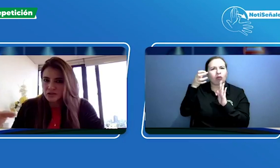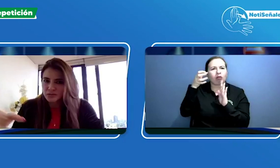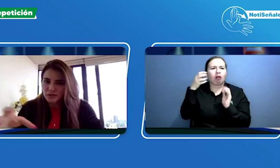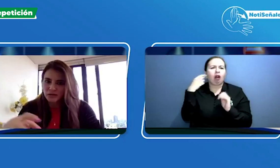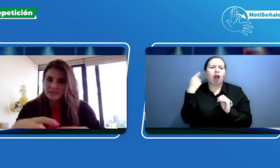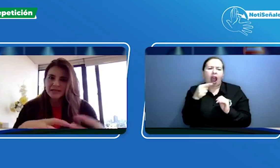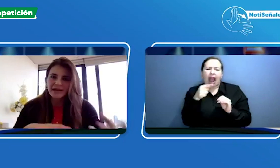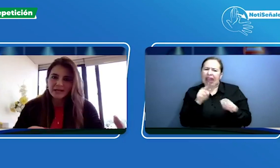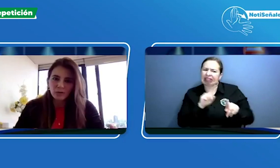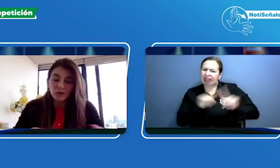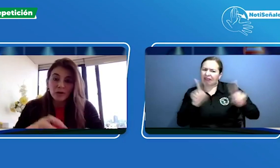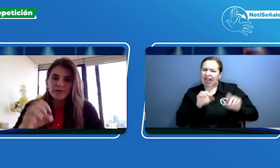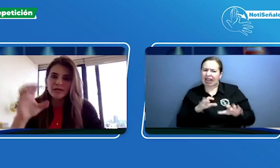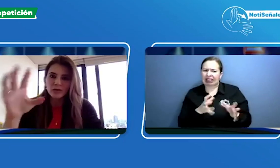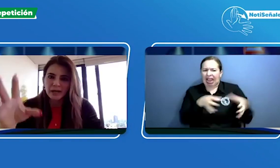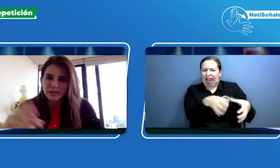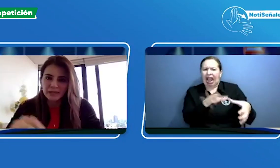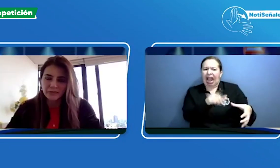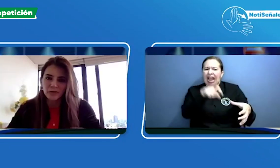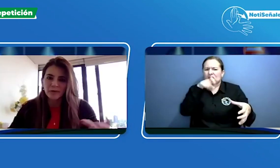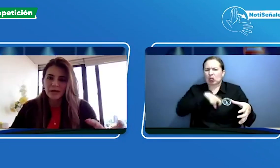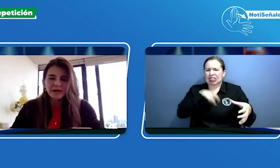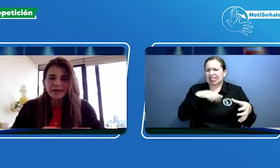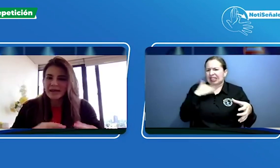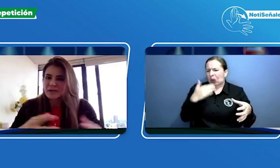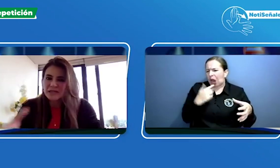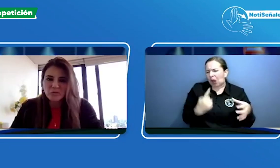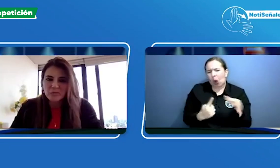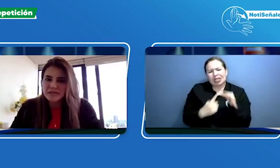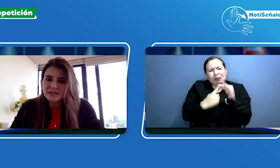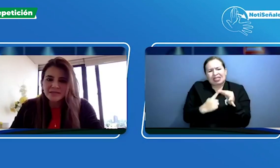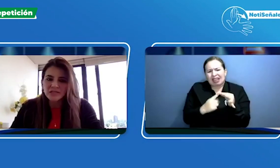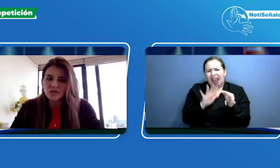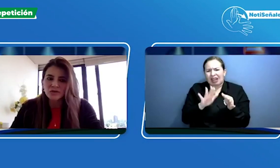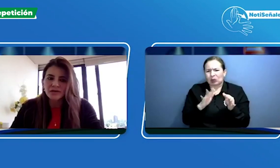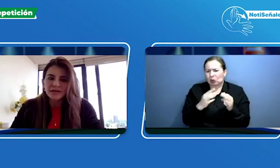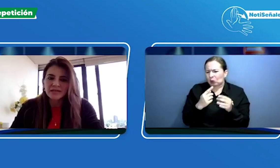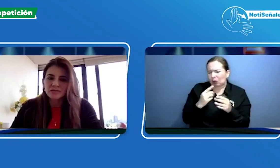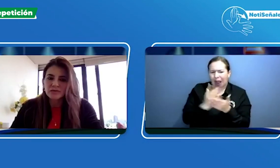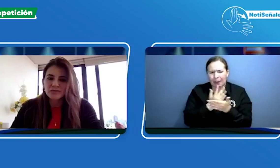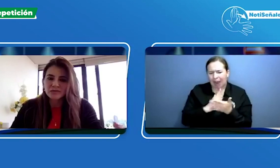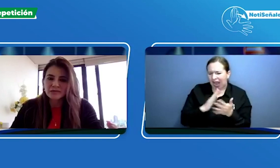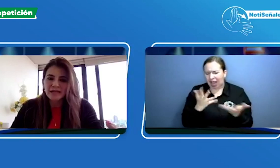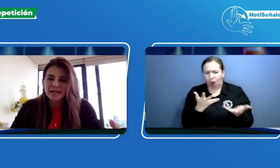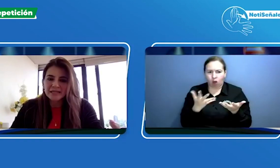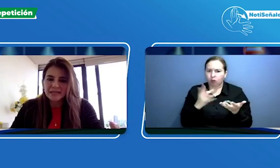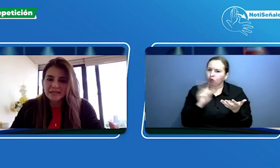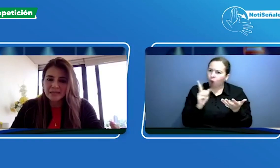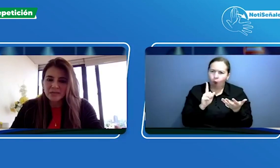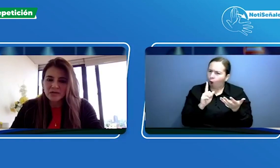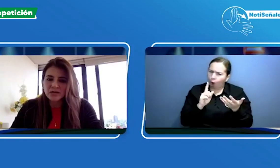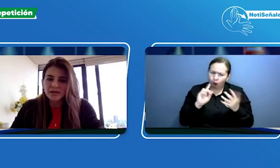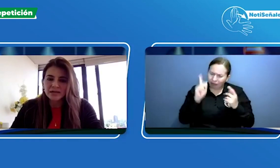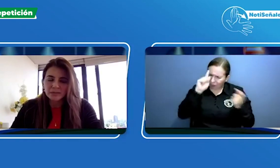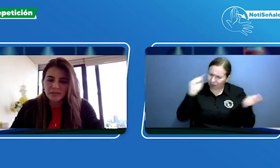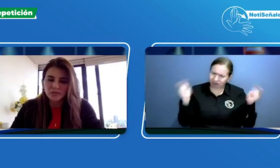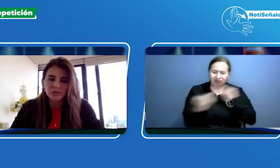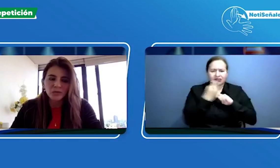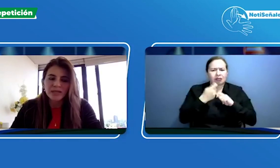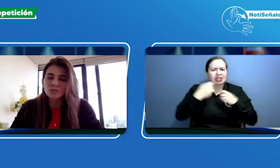me toca hacer algo me toca abrir una plataforma realmente es lo más sencillo el servicio de interpretación virtual es